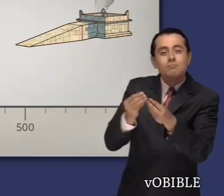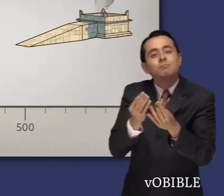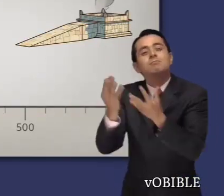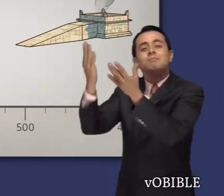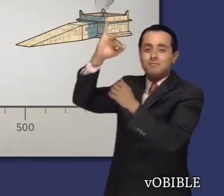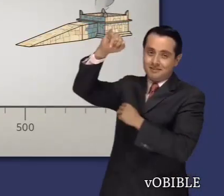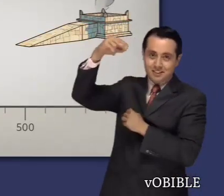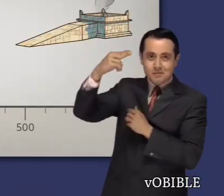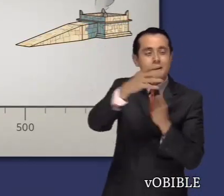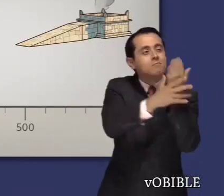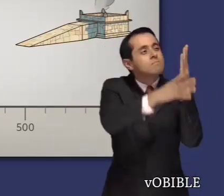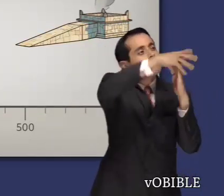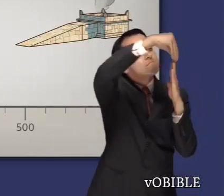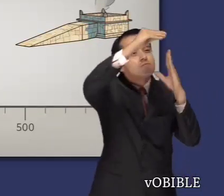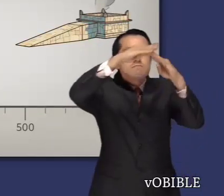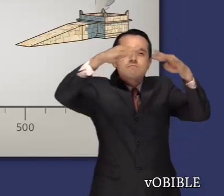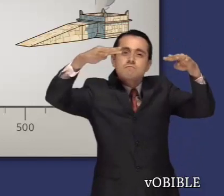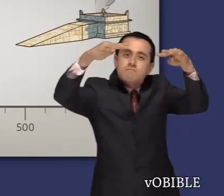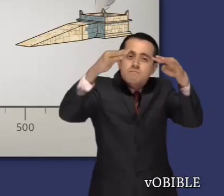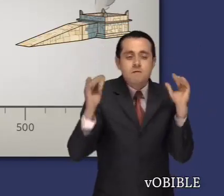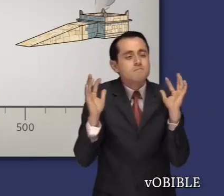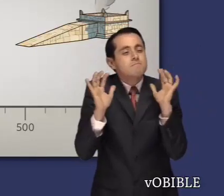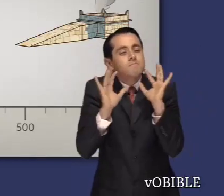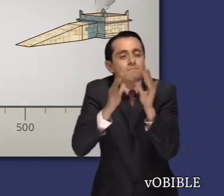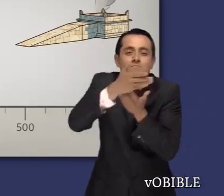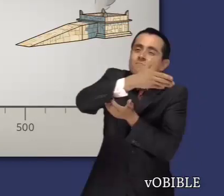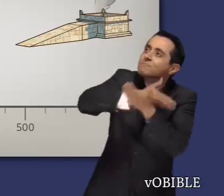Así finalizaron los 70 años de desolación.